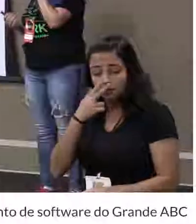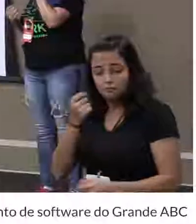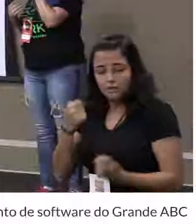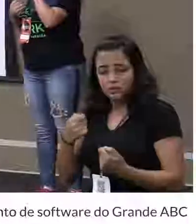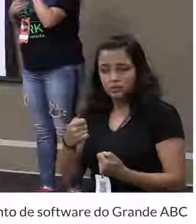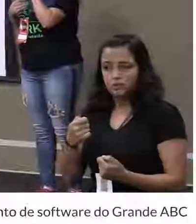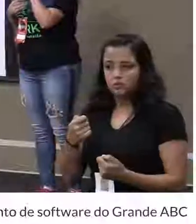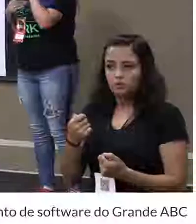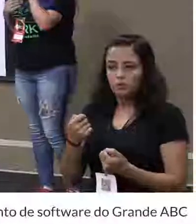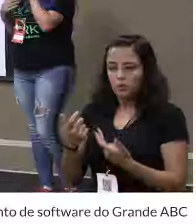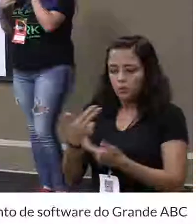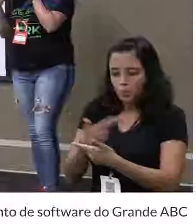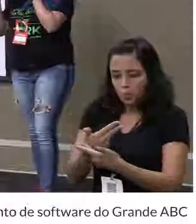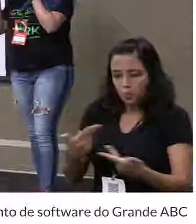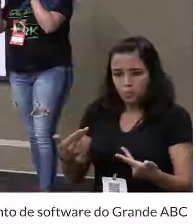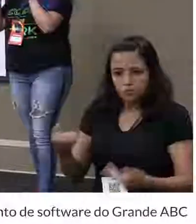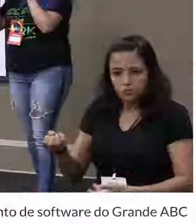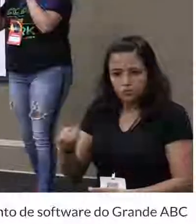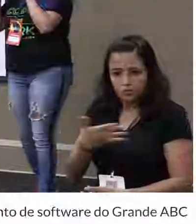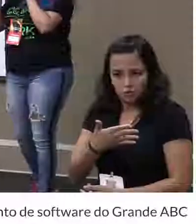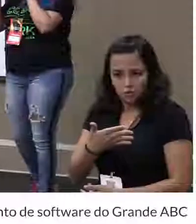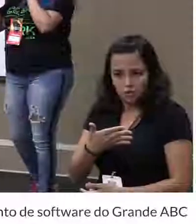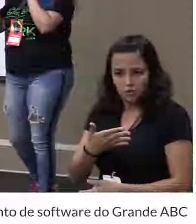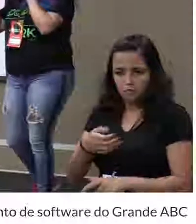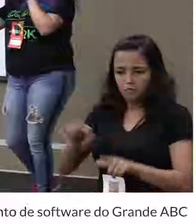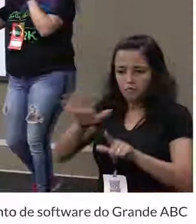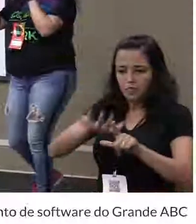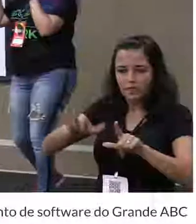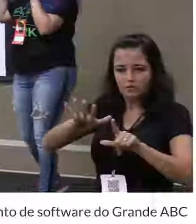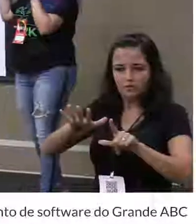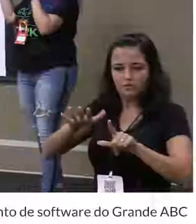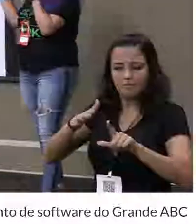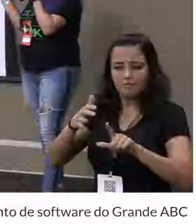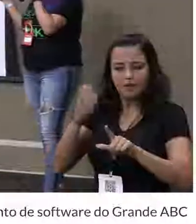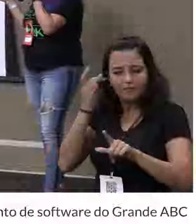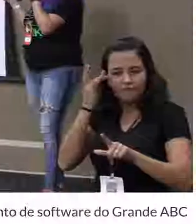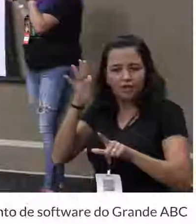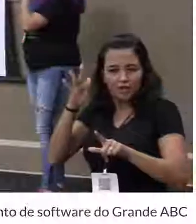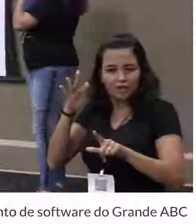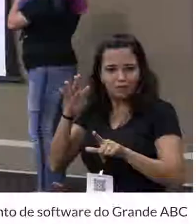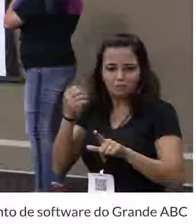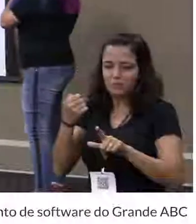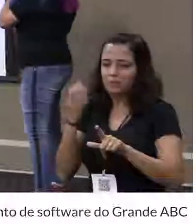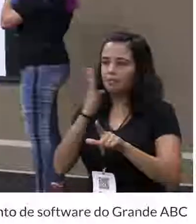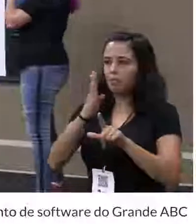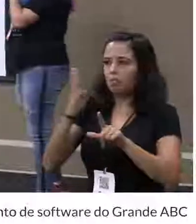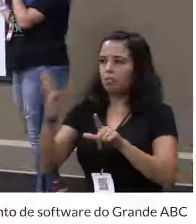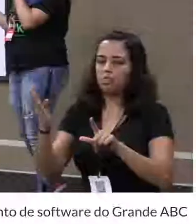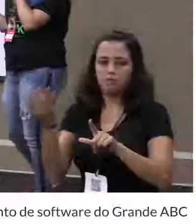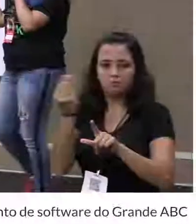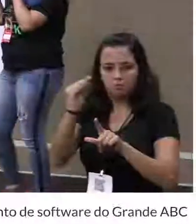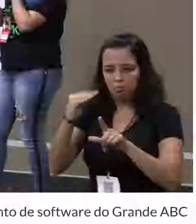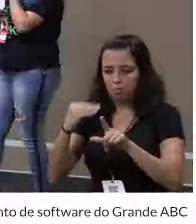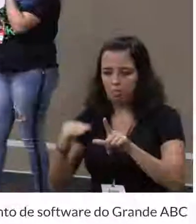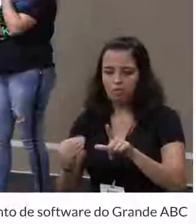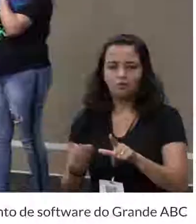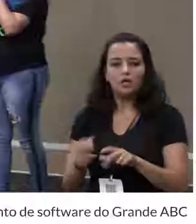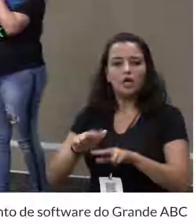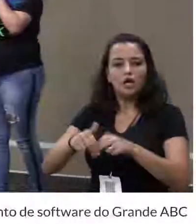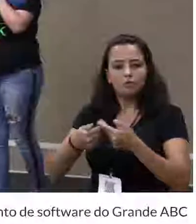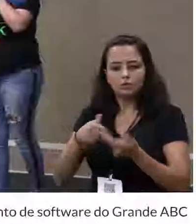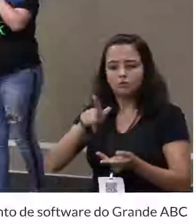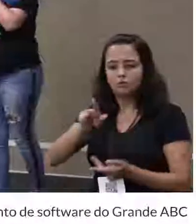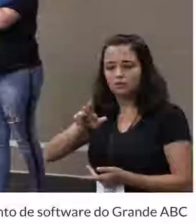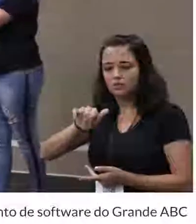de algo para fazer o layout um pouco mais fácil sem ter que precisar dessas bibliotecas. E aí eles trouxeram o grid